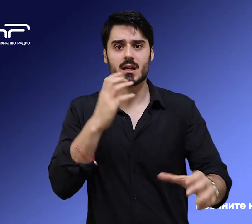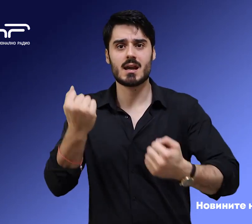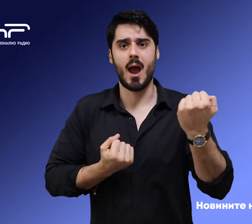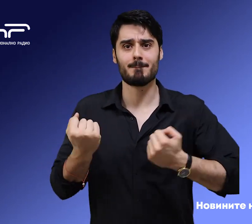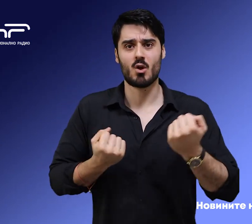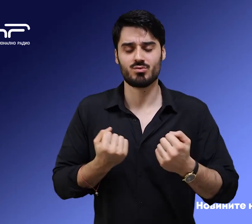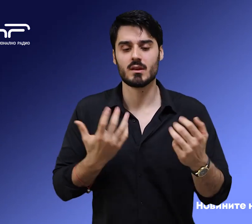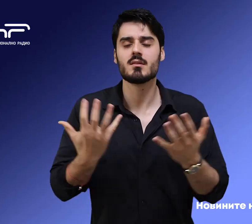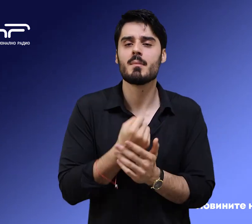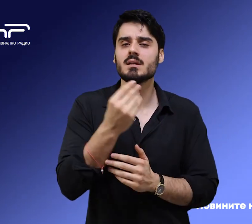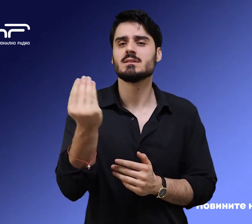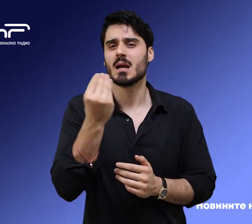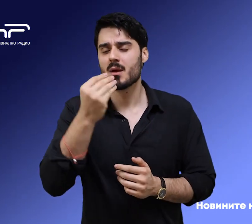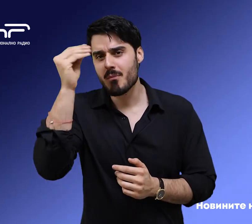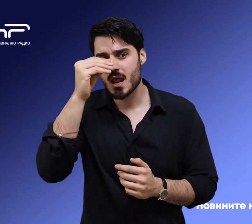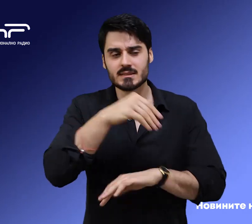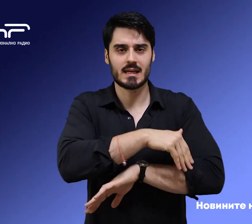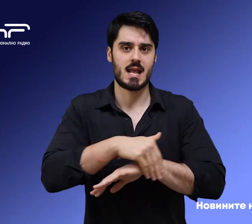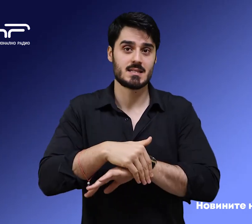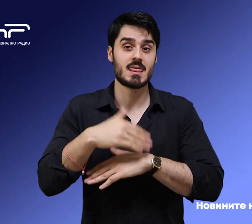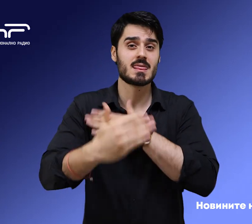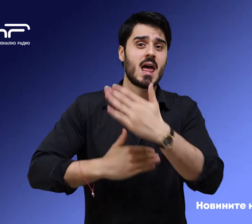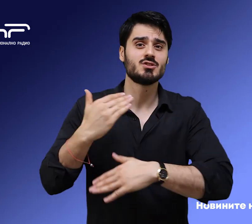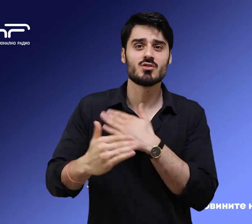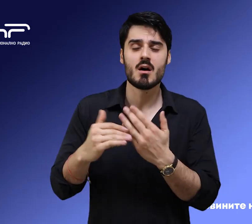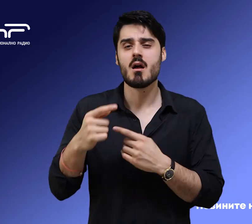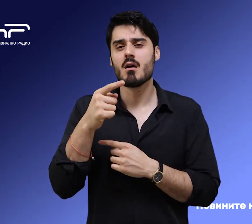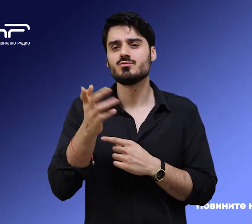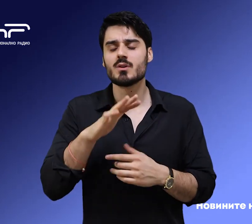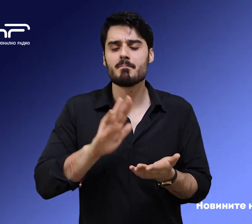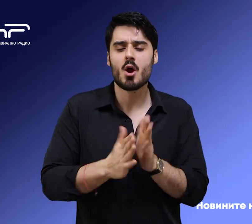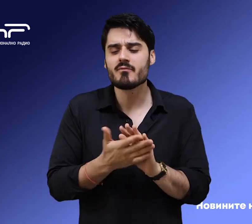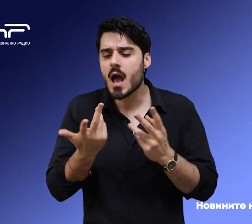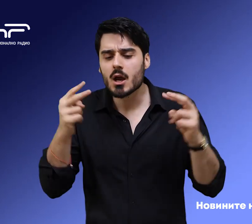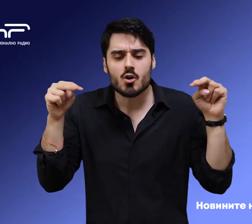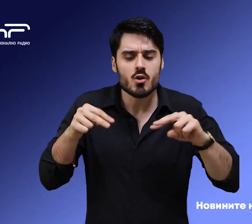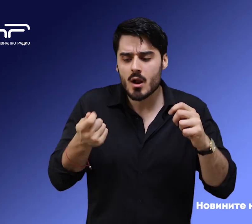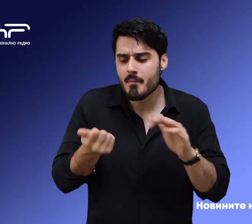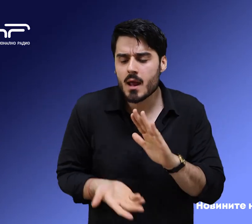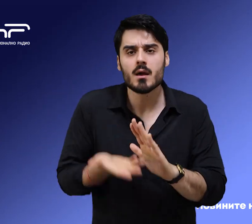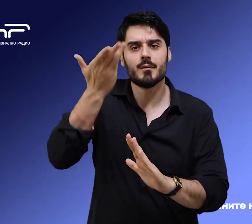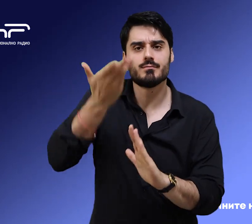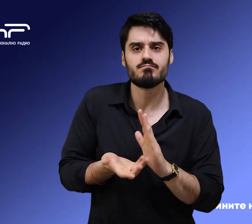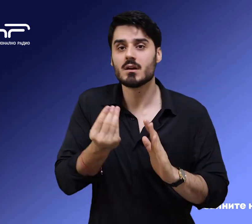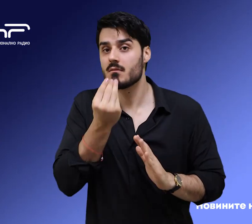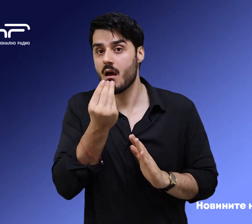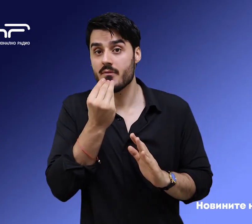близо до българо-сръбската граница. Национално-координационно звено ще изготви механизми за наблюдение на цените на хранителните стоки.